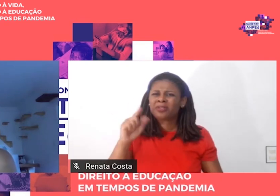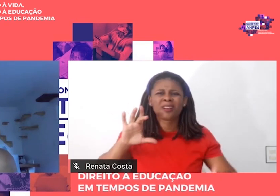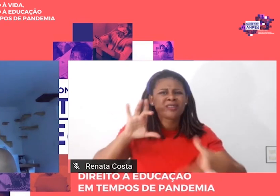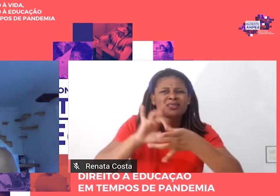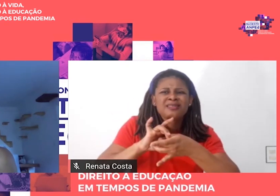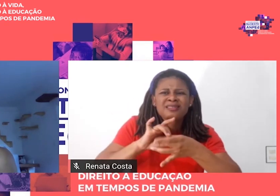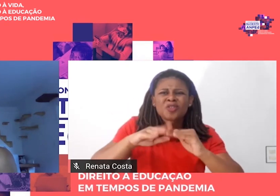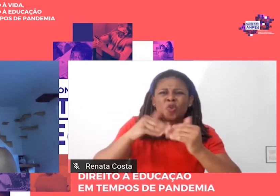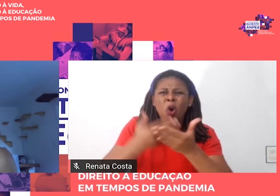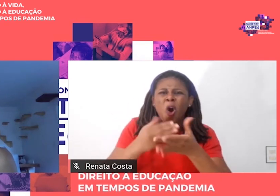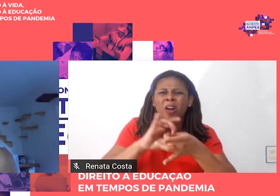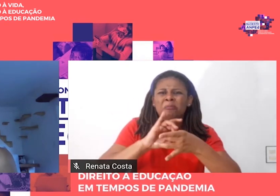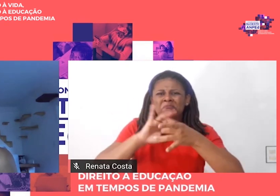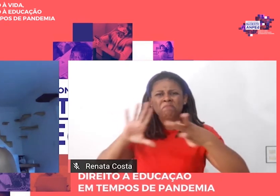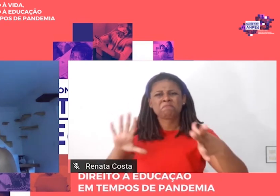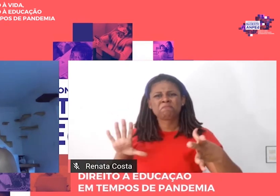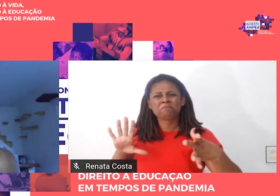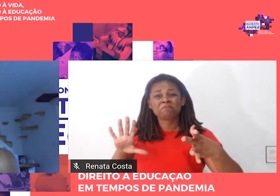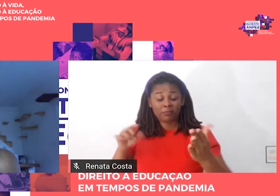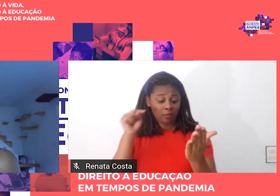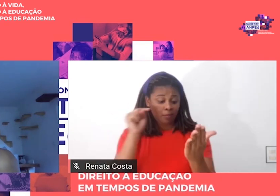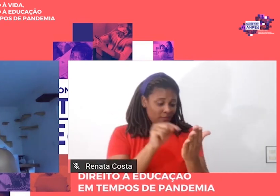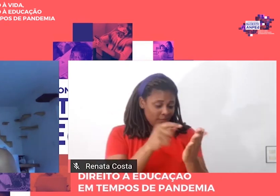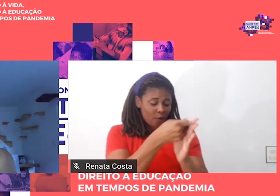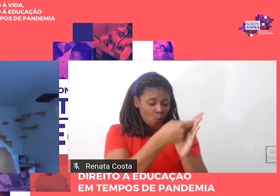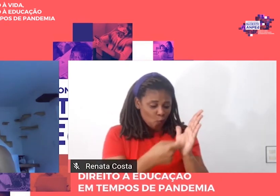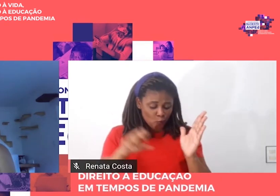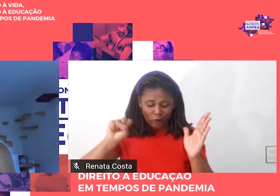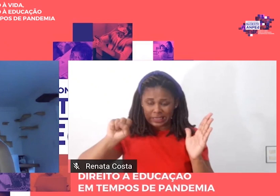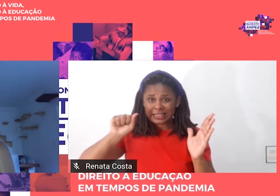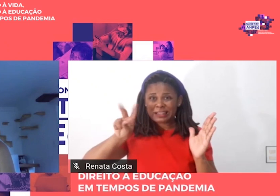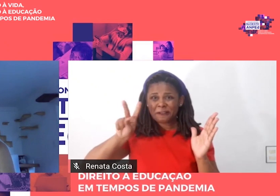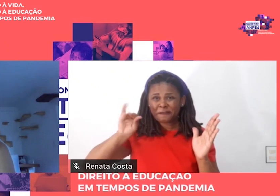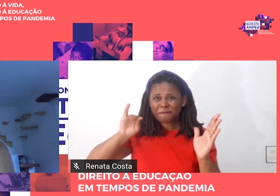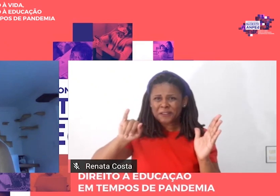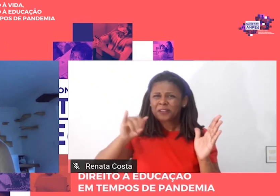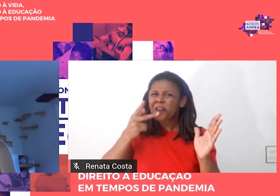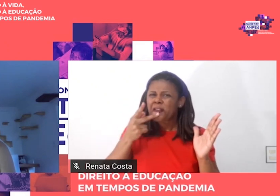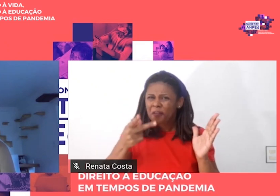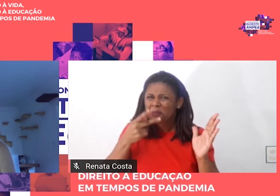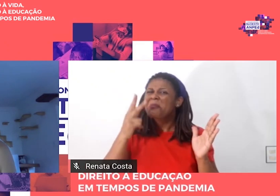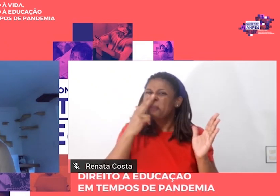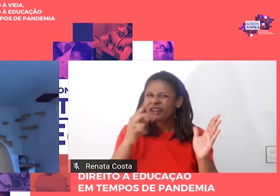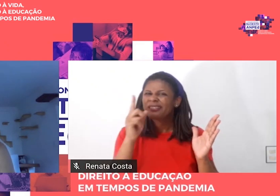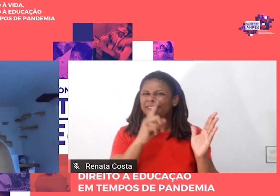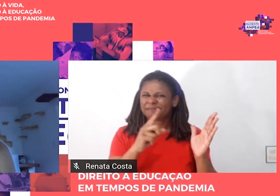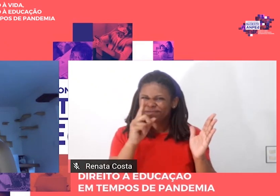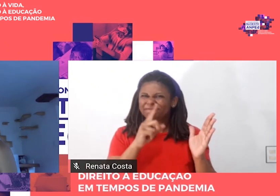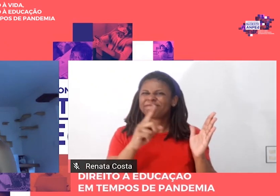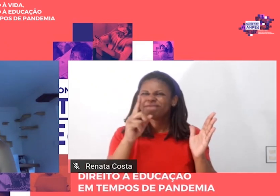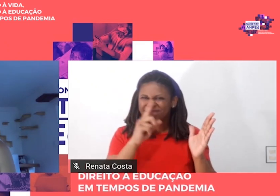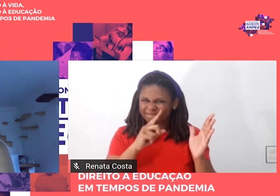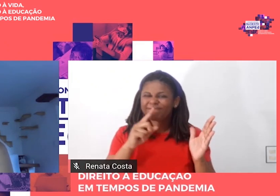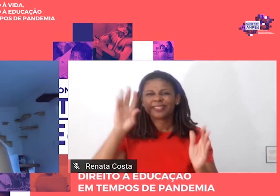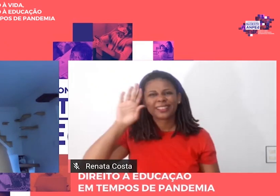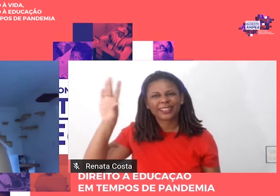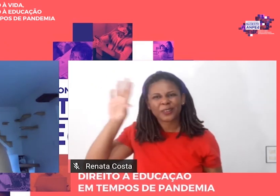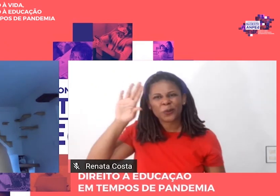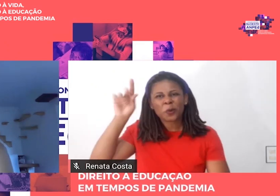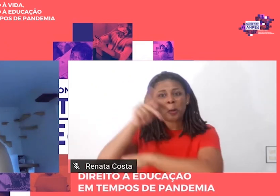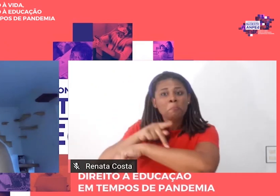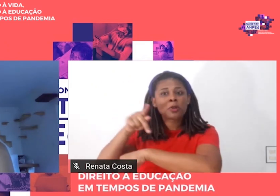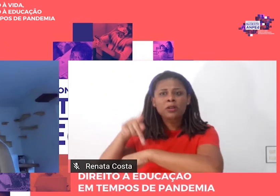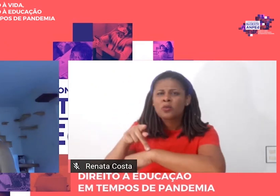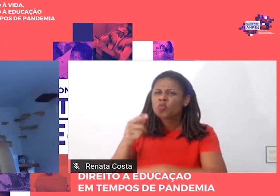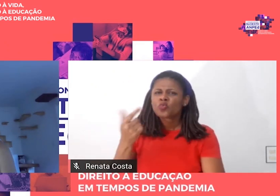de Saviene revelam a insuficiência dessa teoria pedagógica para a superação do fenômeno da